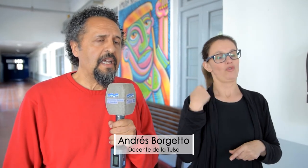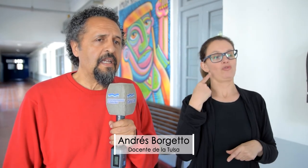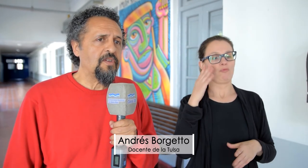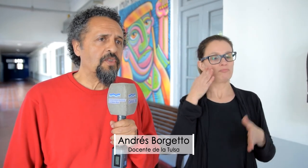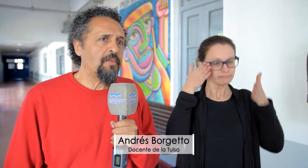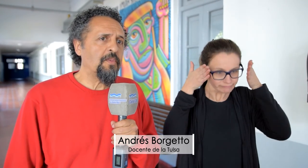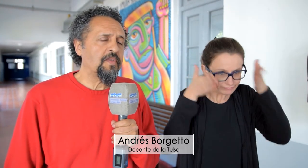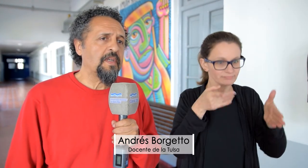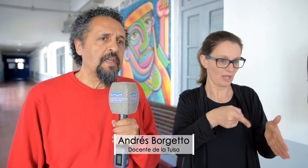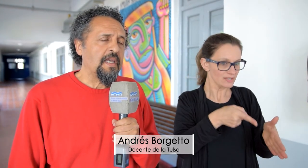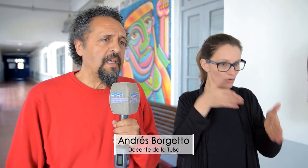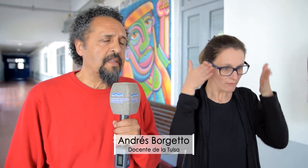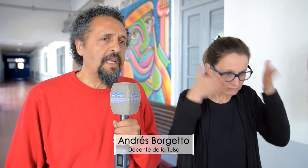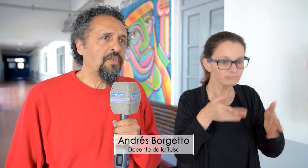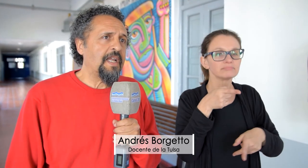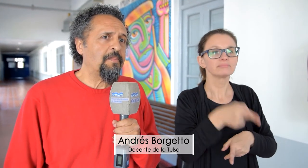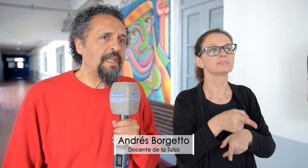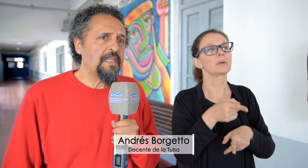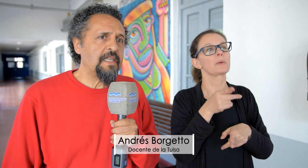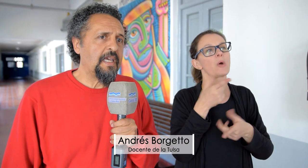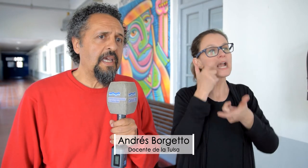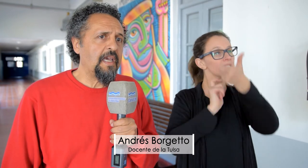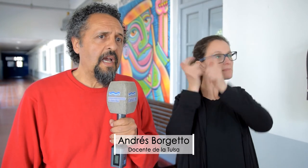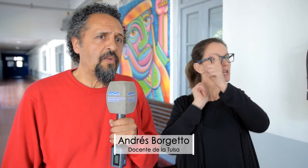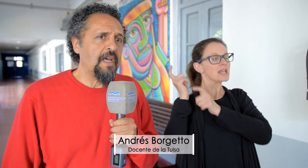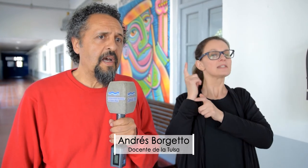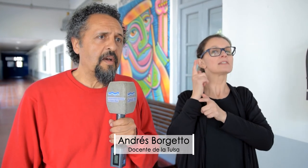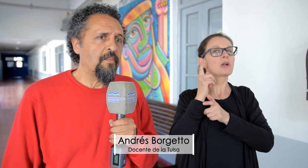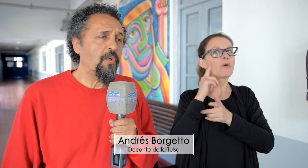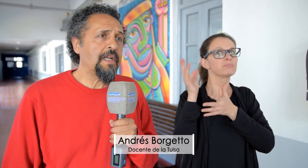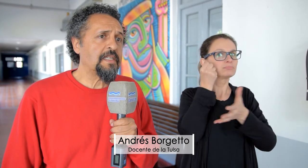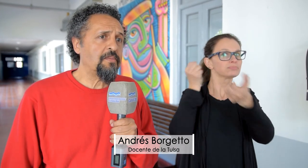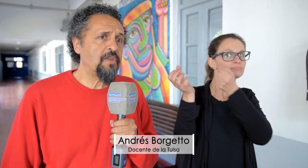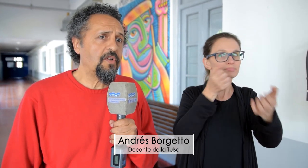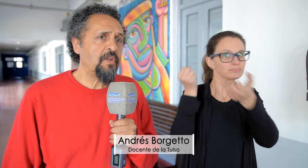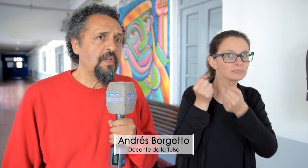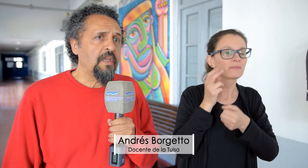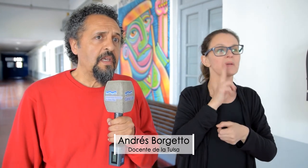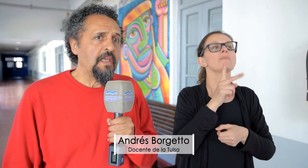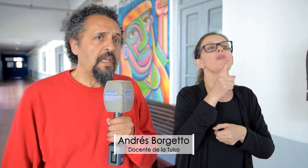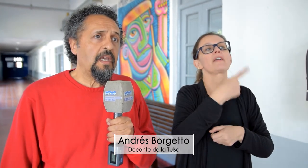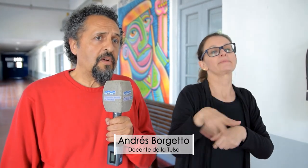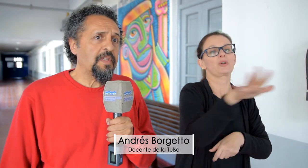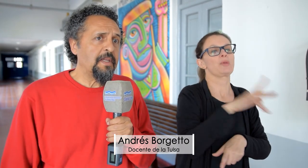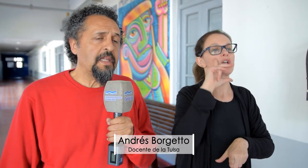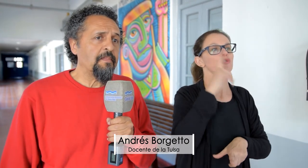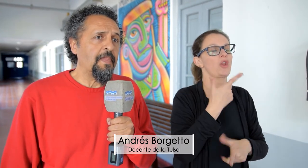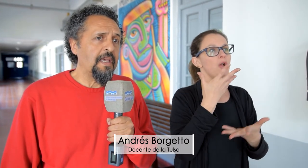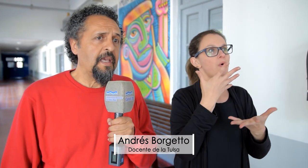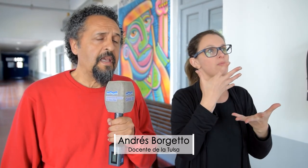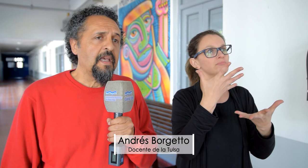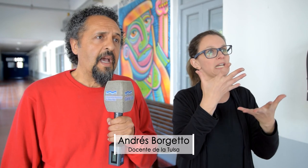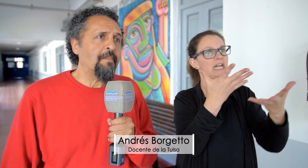nosotros vimos de las otras experiencias que hay una muy buena recepción. Y justamente